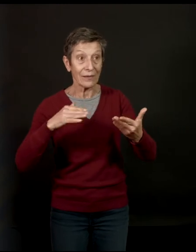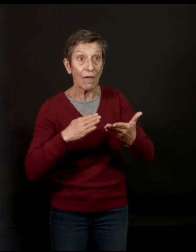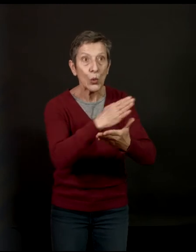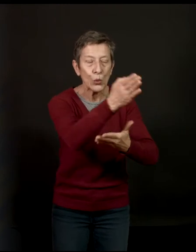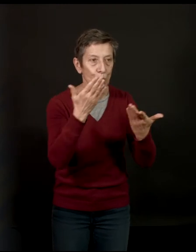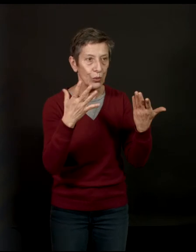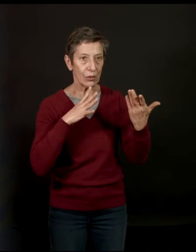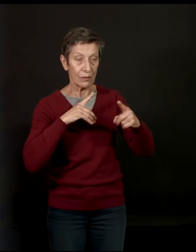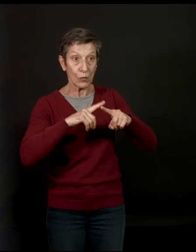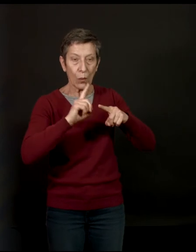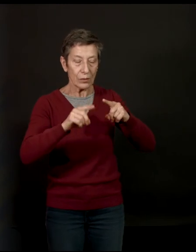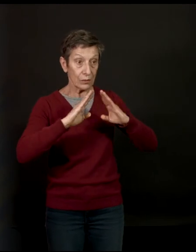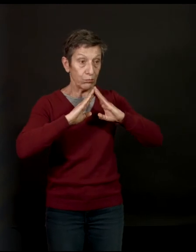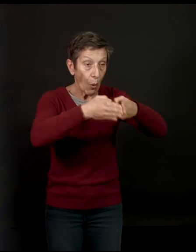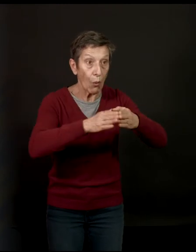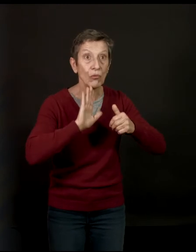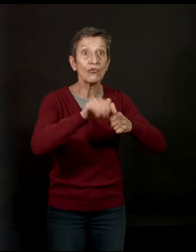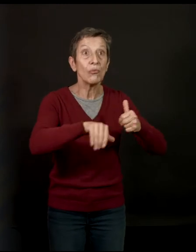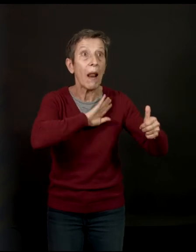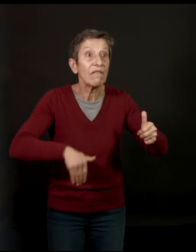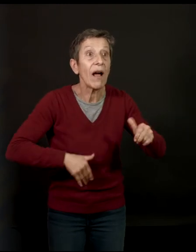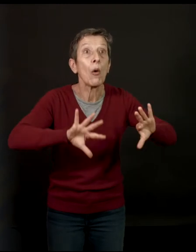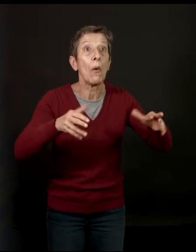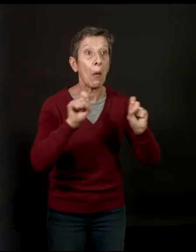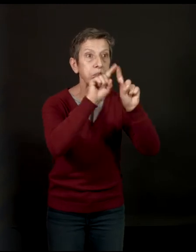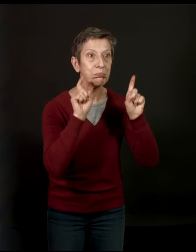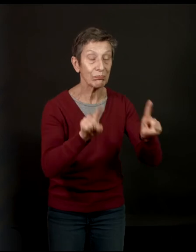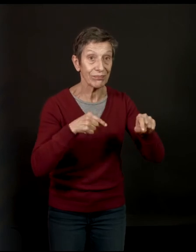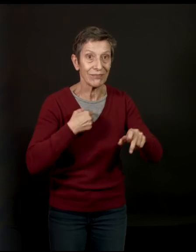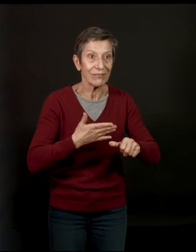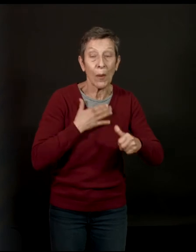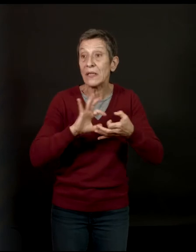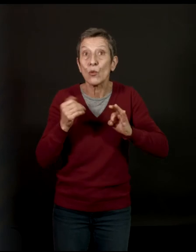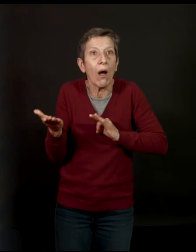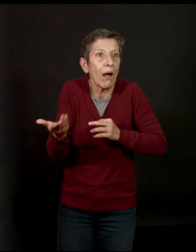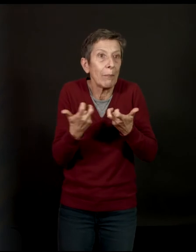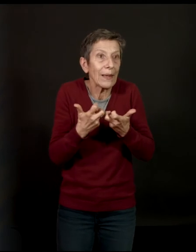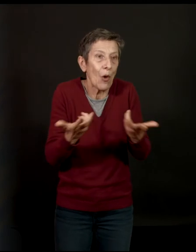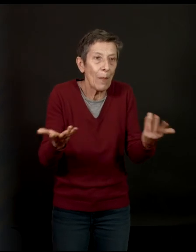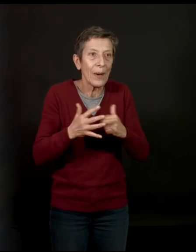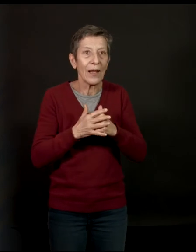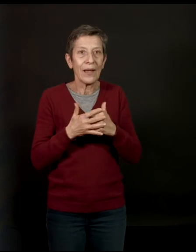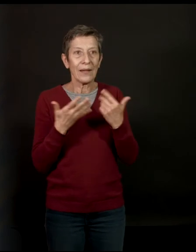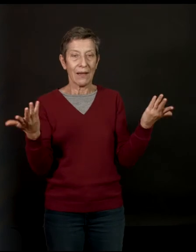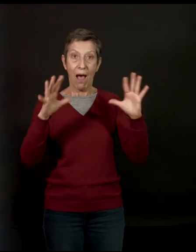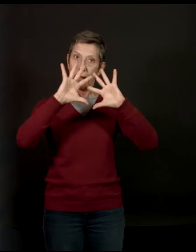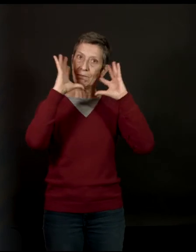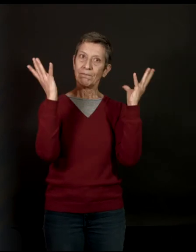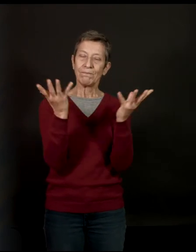aventure, se lancer dans quelque chose dont on ne connaît pas la fin. Cette histoire-là, par exemple. Donc, tout ça